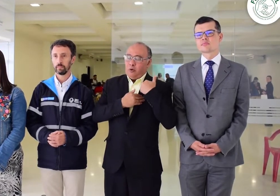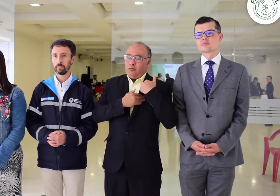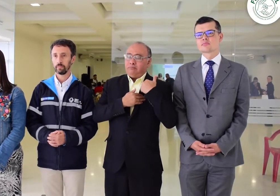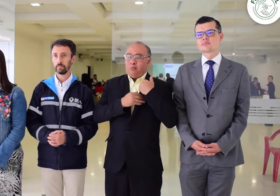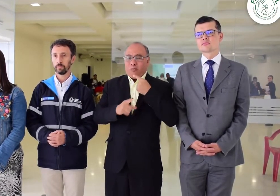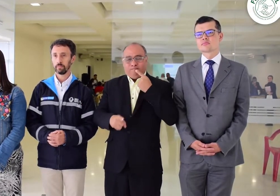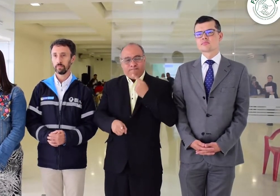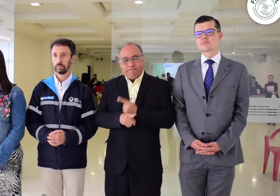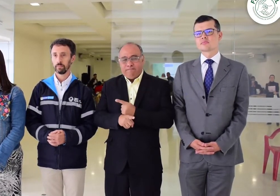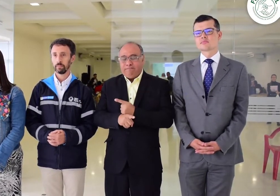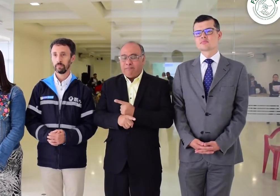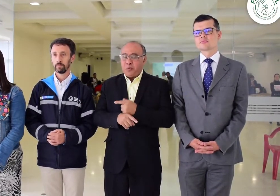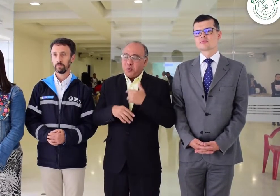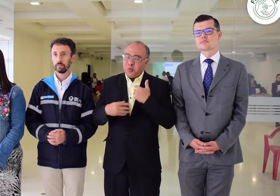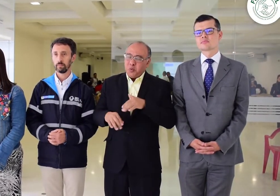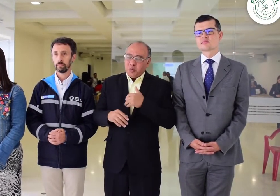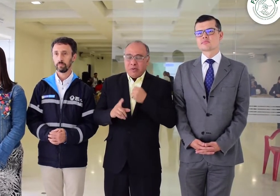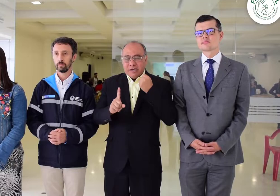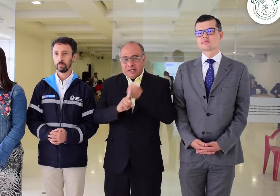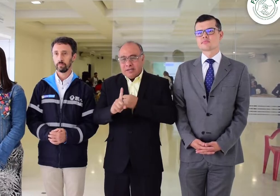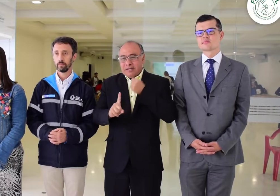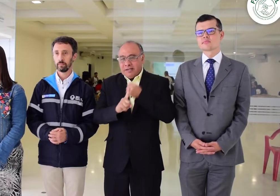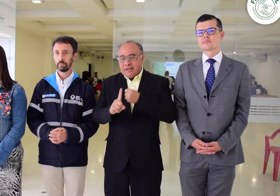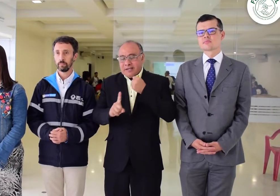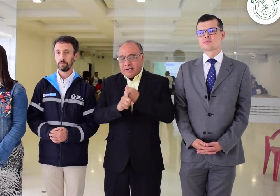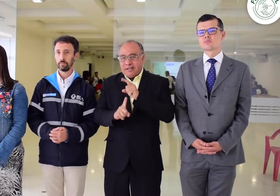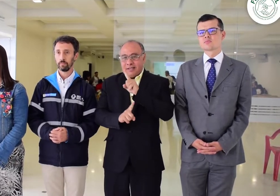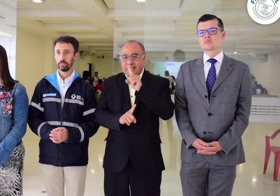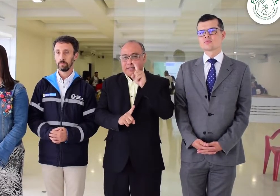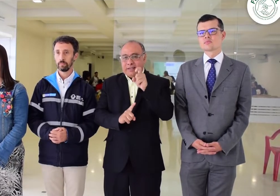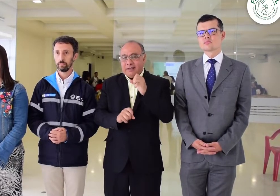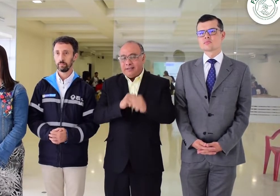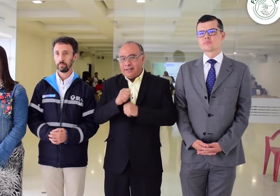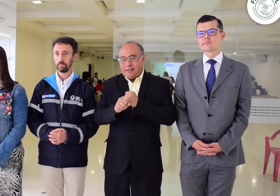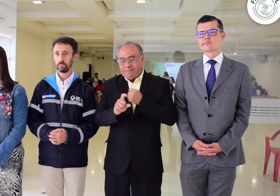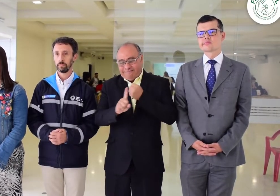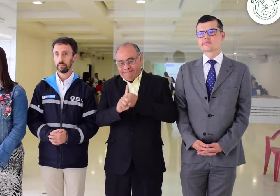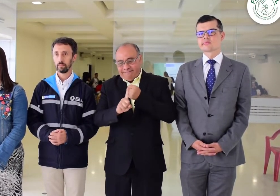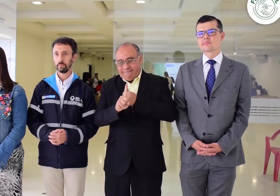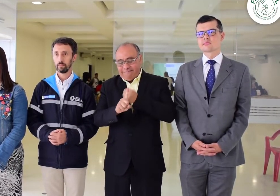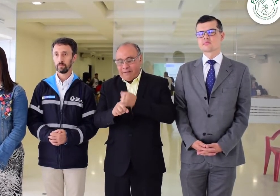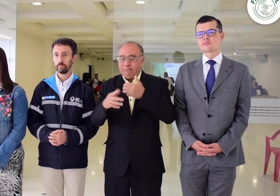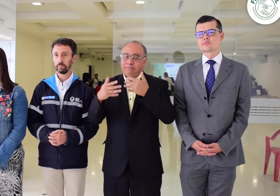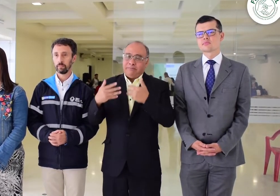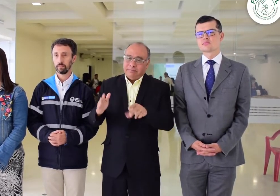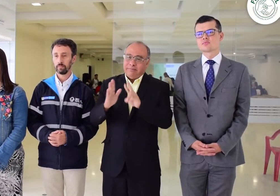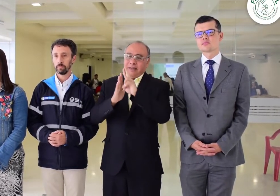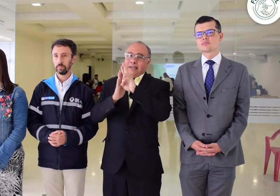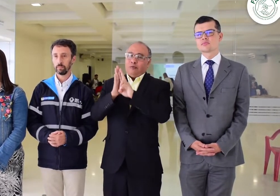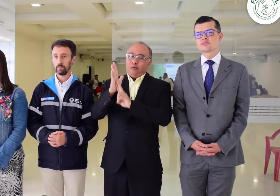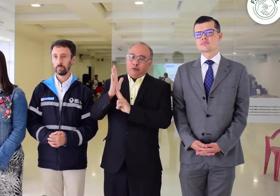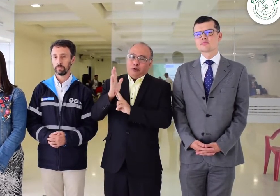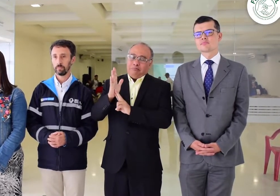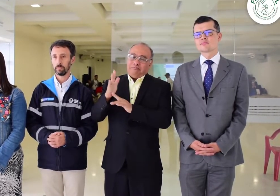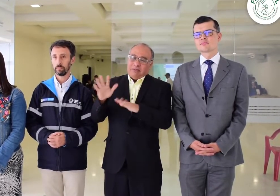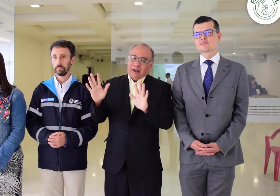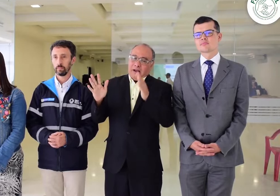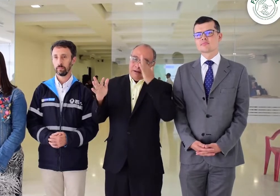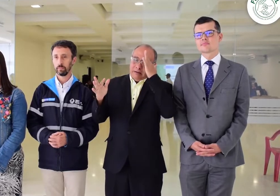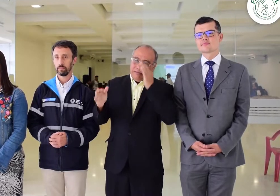El compromiso se ha cumplido. La lucha de estos 16 años ha tenido frutos con esta